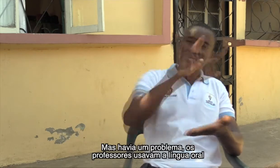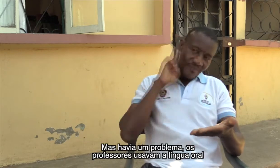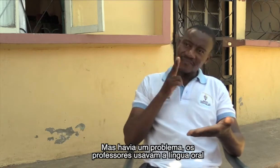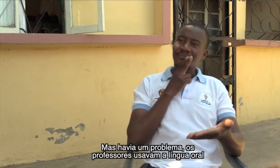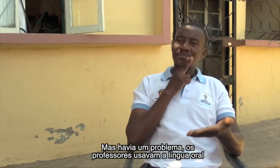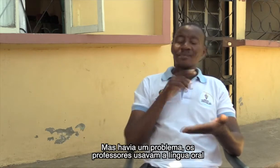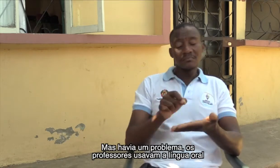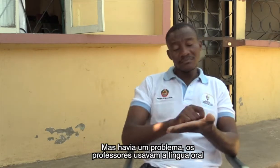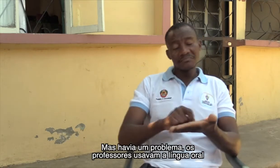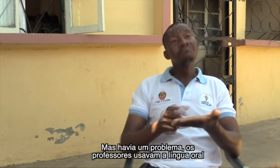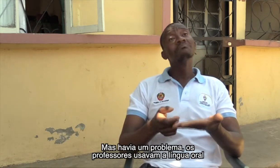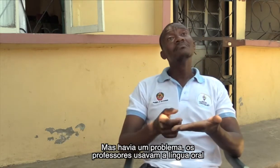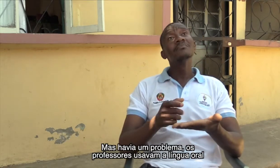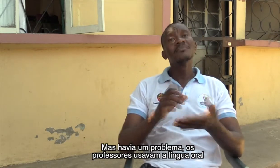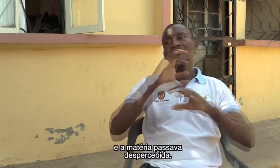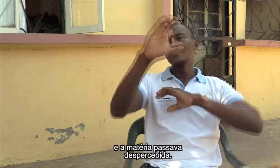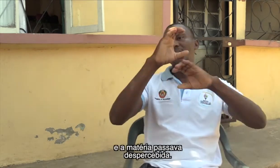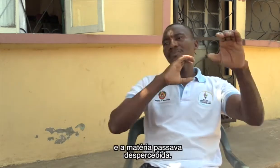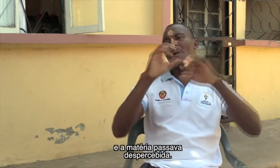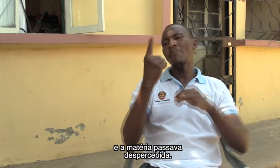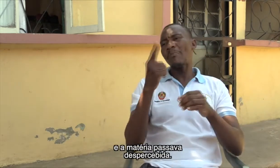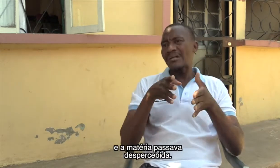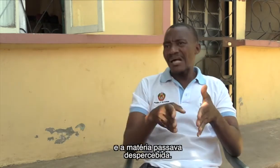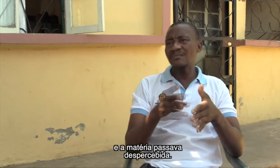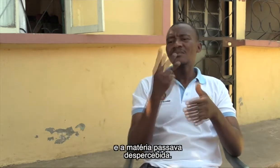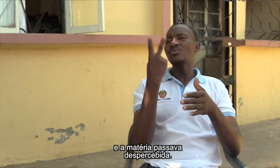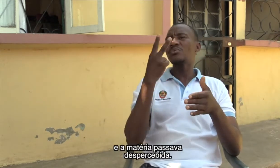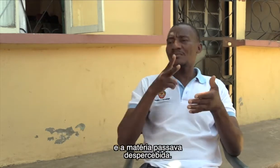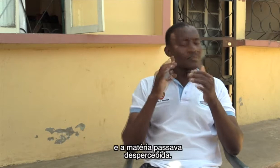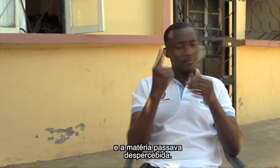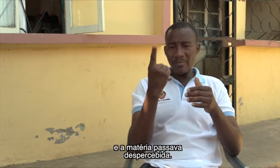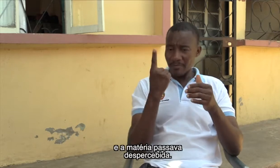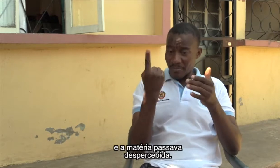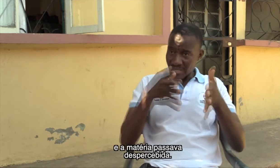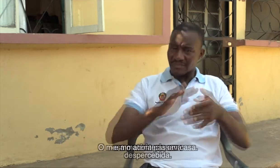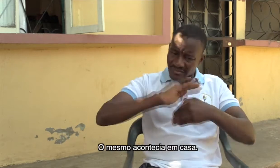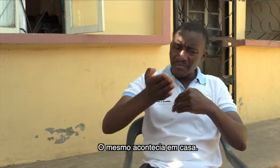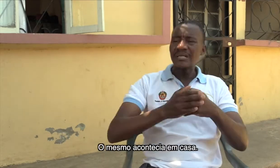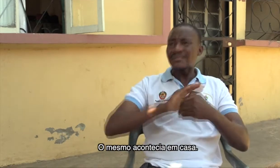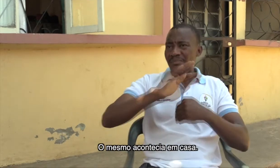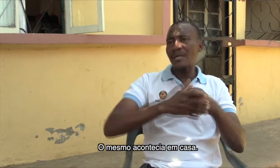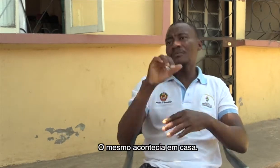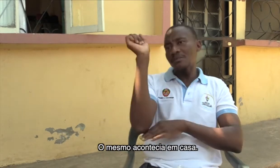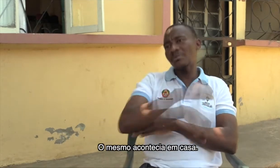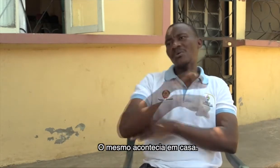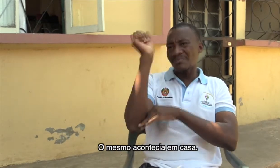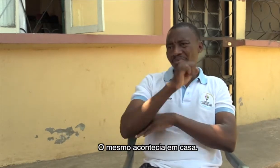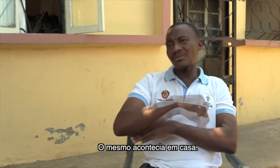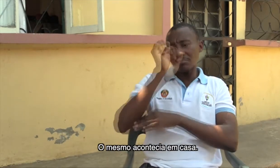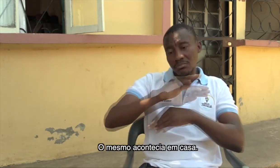professores usavam a língua oral. e a matéria passava despercebida. O mesmo aconteceu em